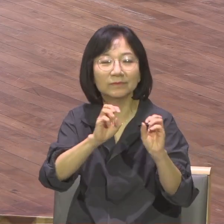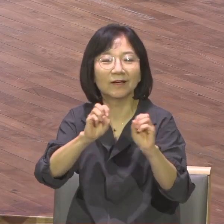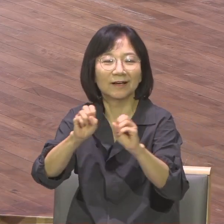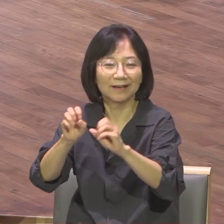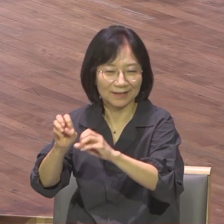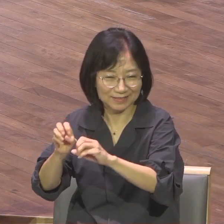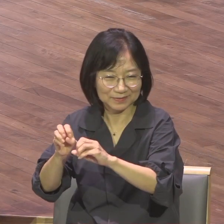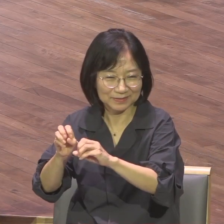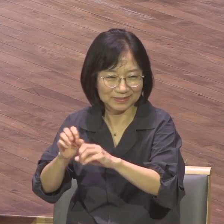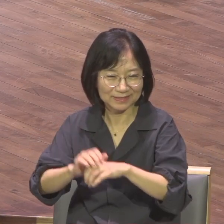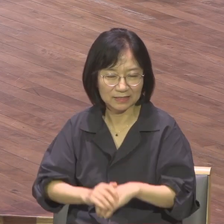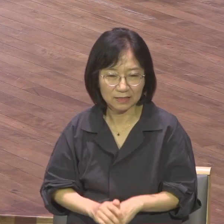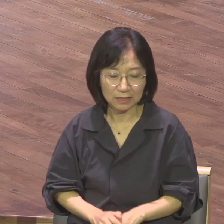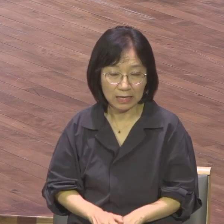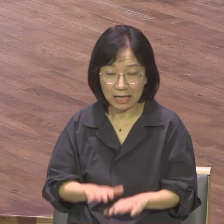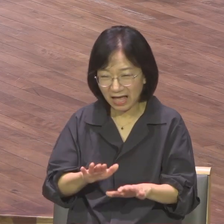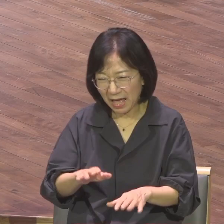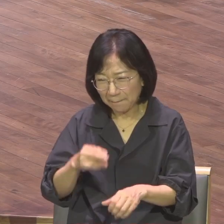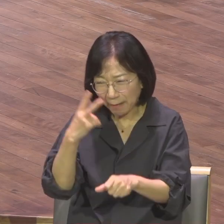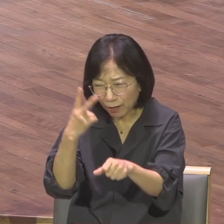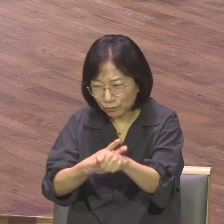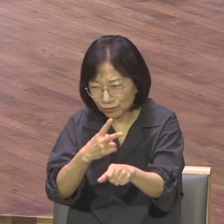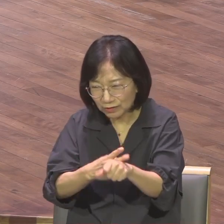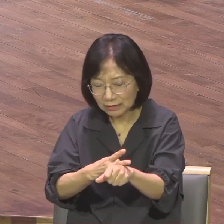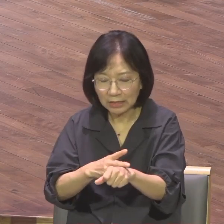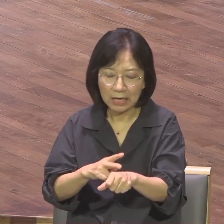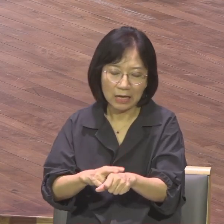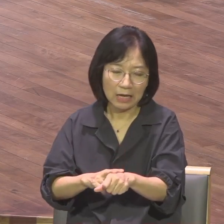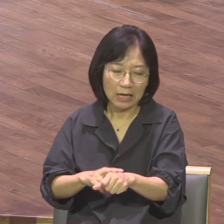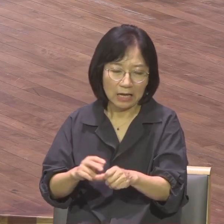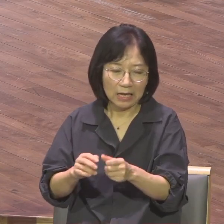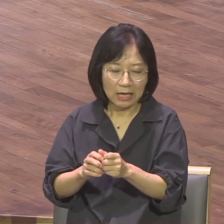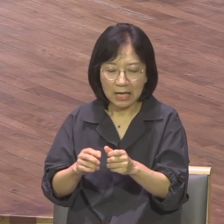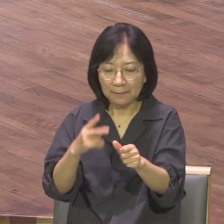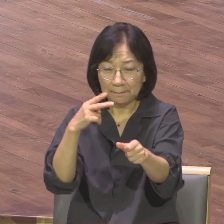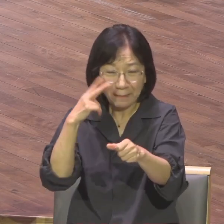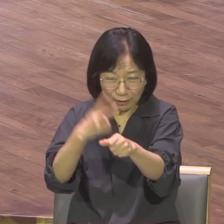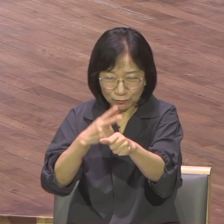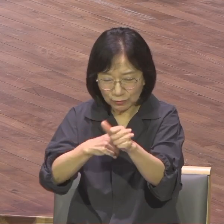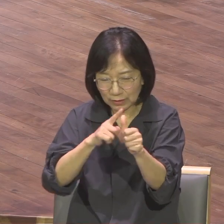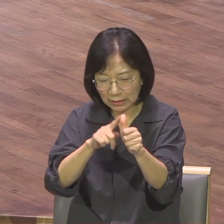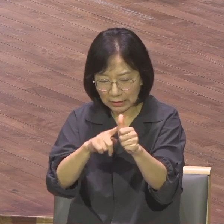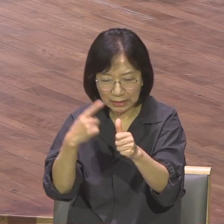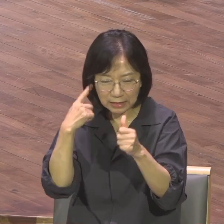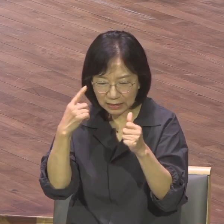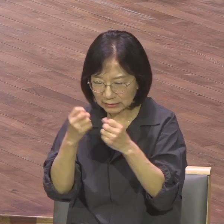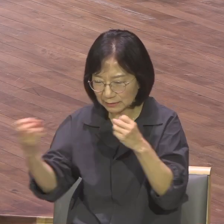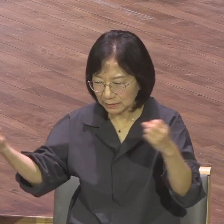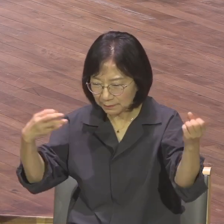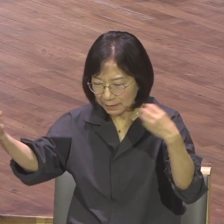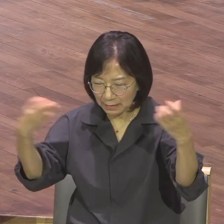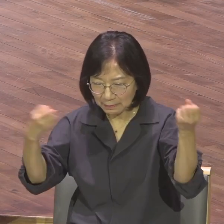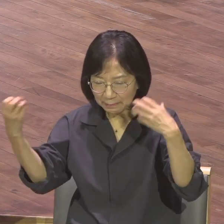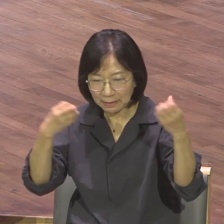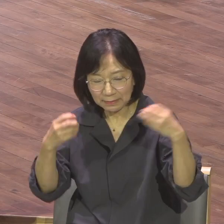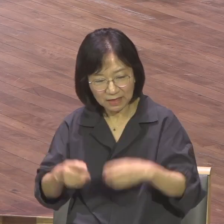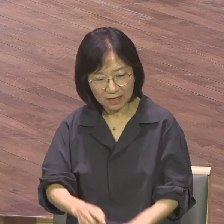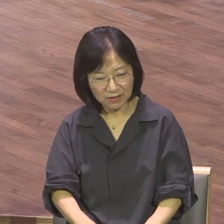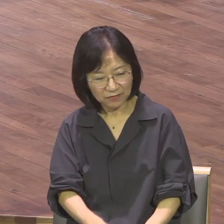바울에게는 수많은 현실의 소리 사람들의 소리가 끊임없이 들려왔습니다. 너가 예루살렘에 가봤게 되면